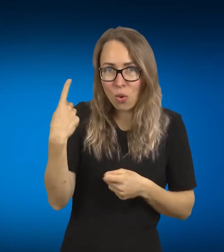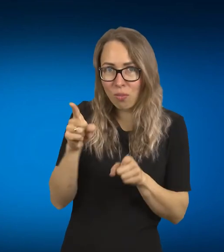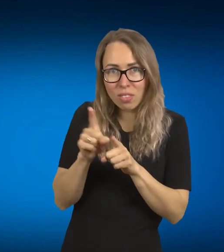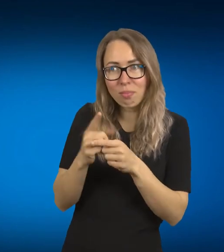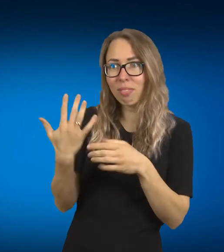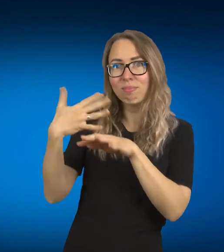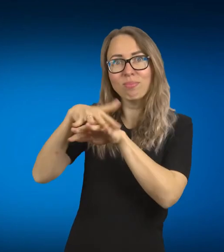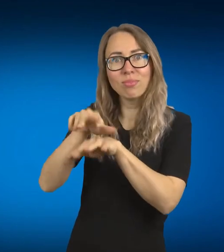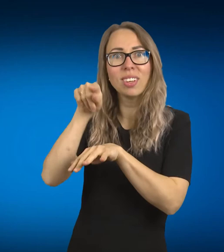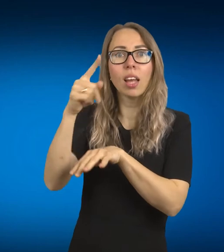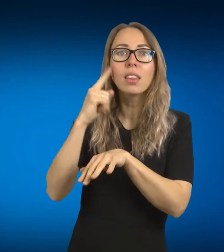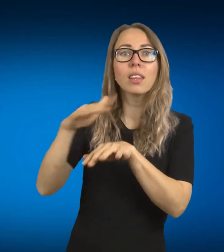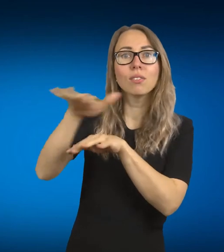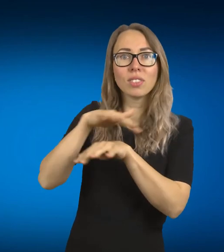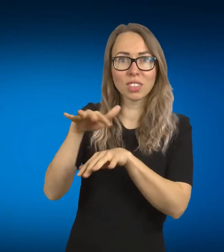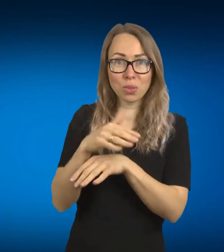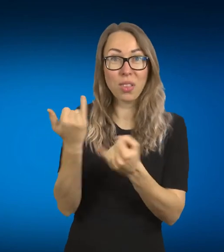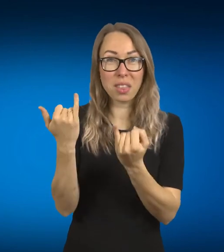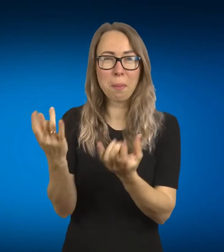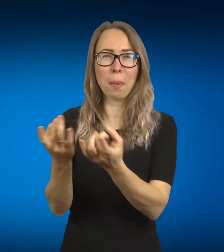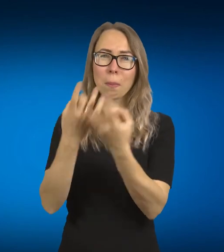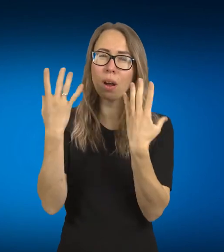apie tai, ką tu šneikėjai, aš niekada apie tai net nebuvau susimaščius,